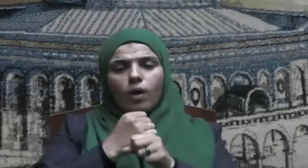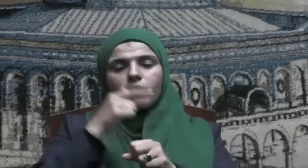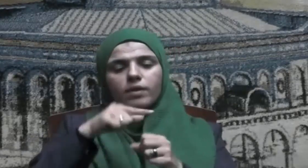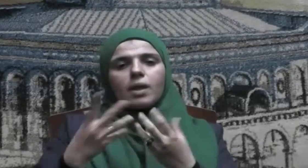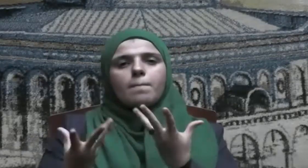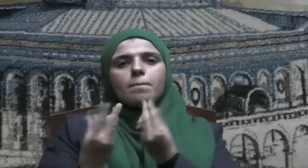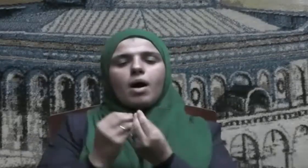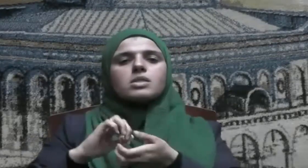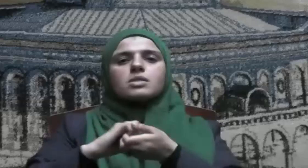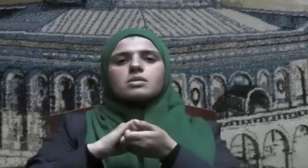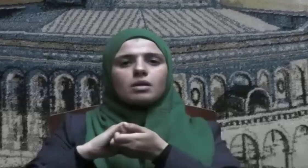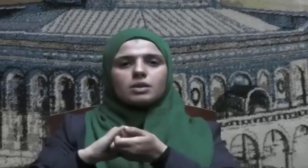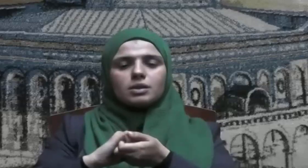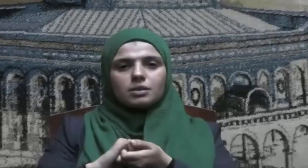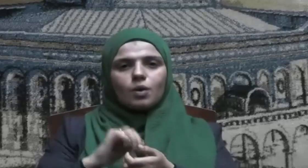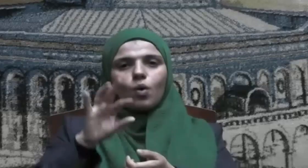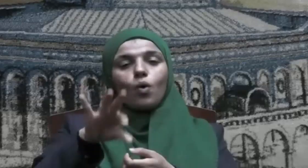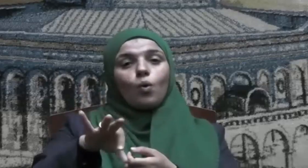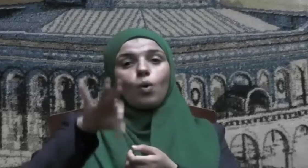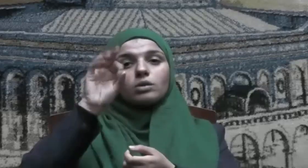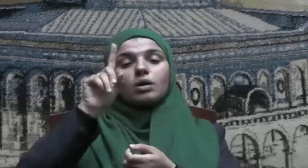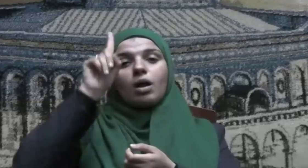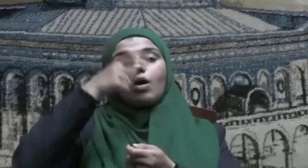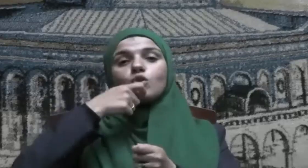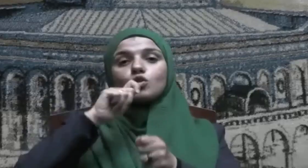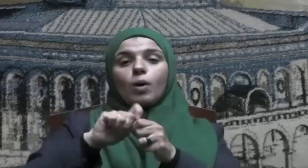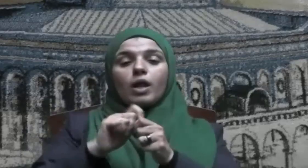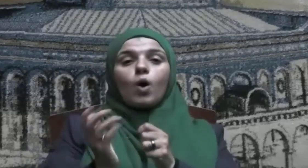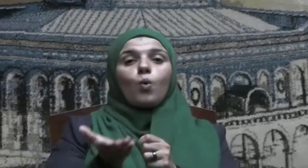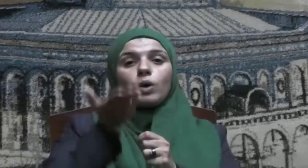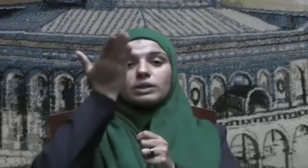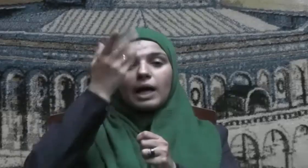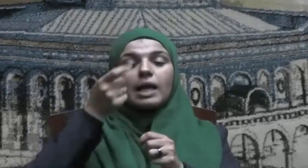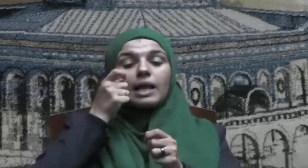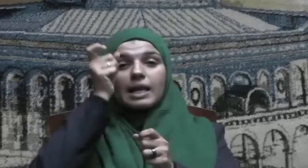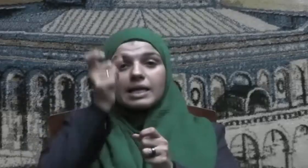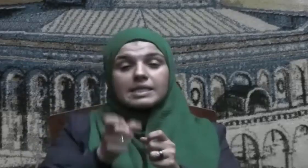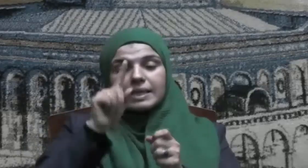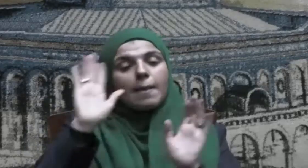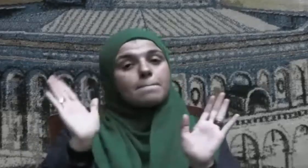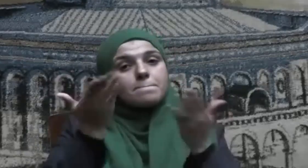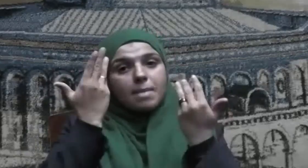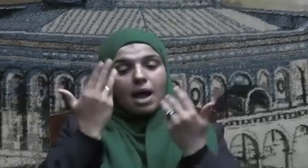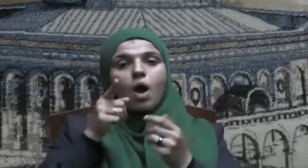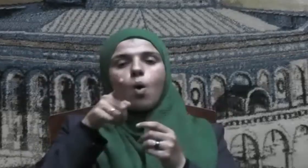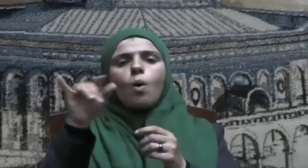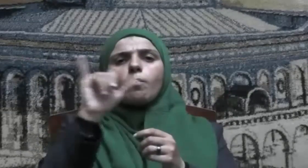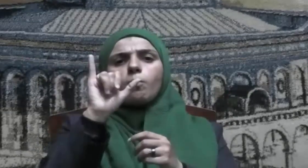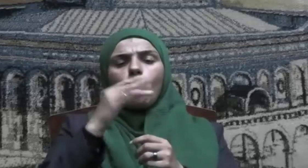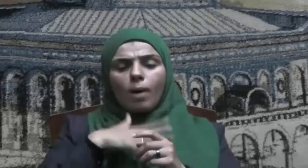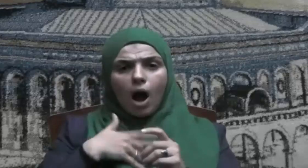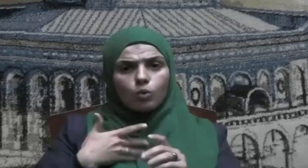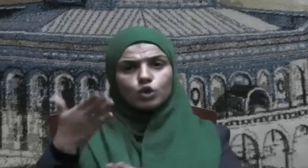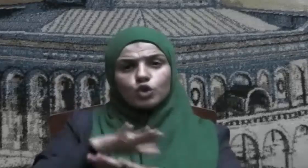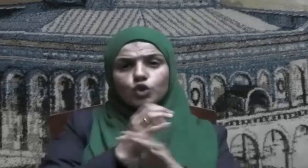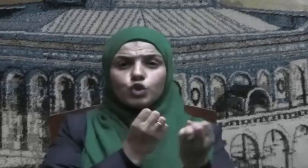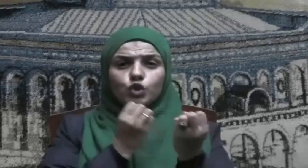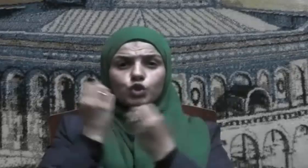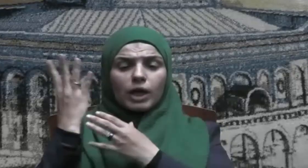واختيار الله سبحانه وتعالى لإنسان ما ليكون شهيدا لهو